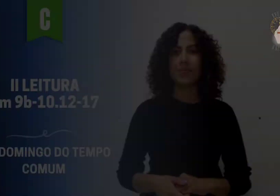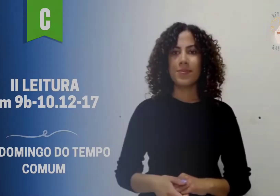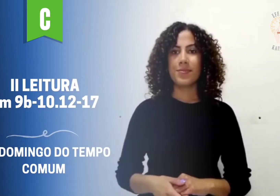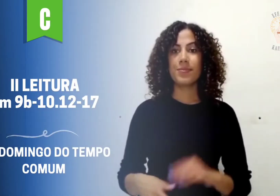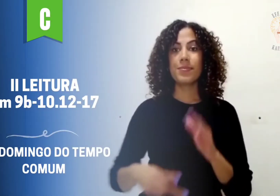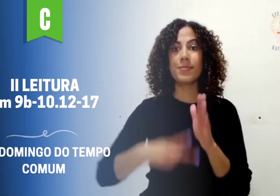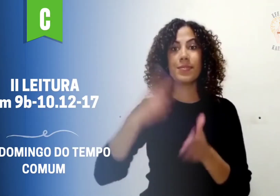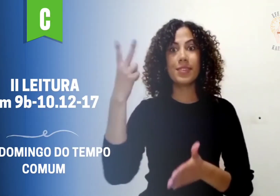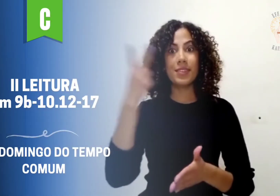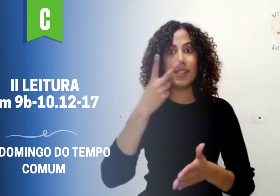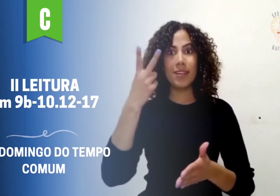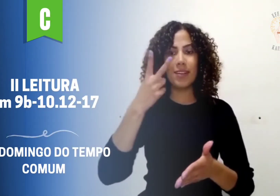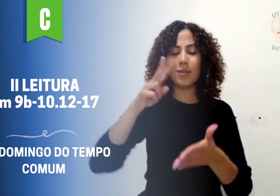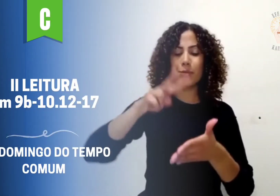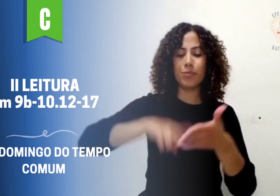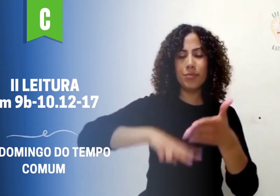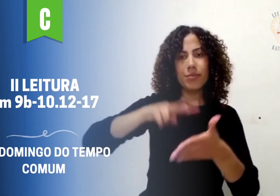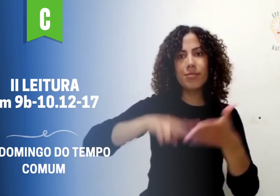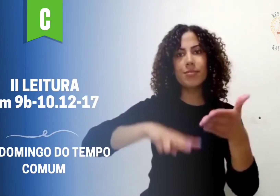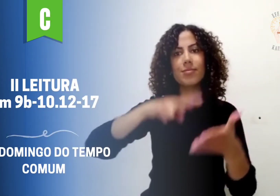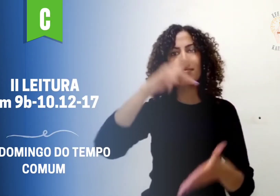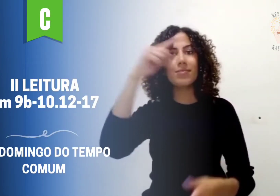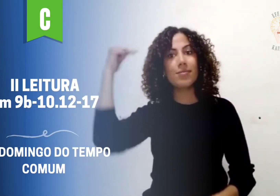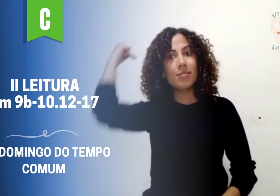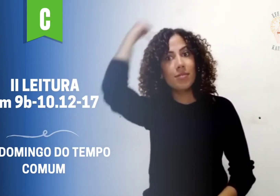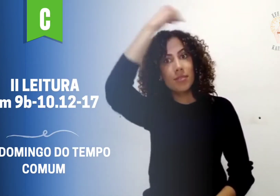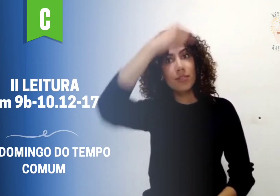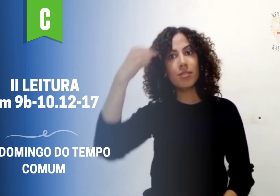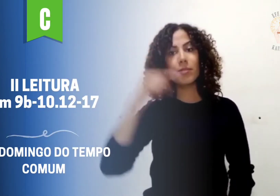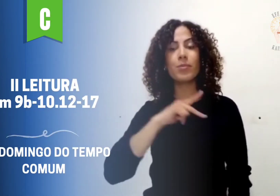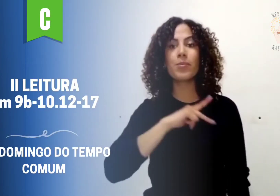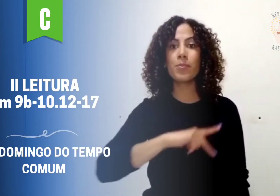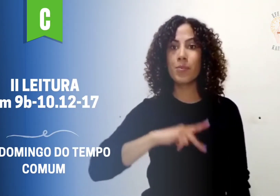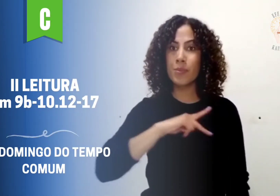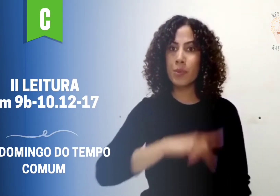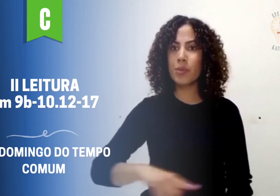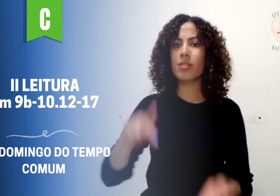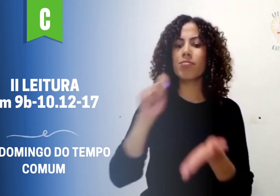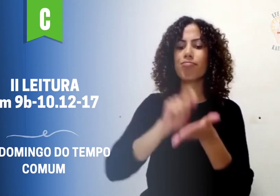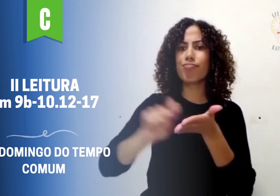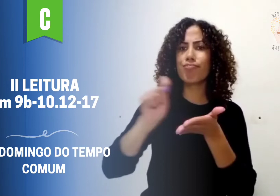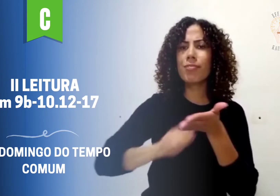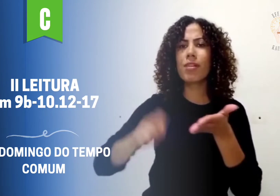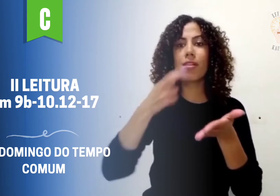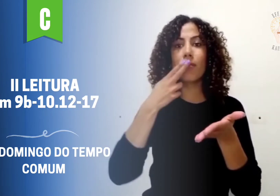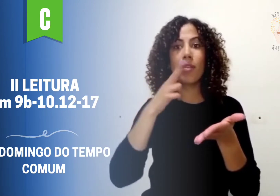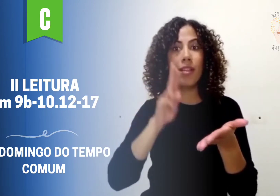Segunda leitura. Leitura da Carta de São Paulo a Filemón.